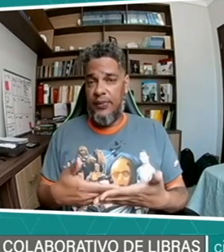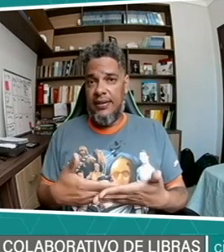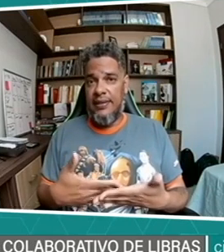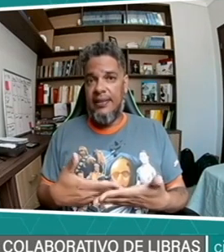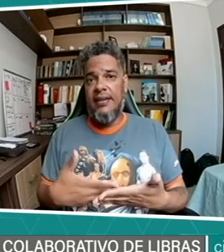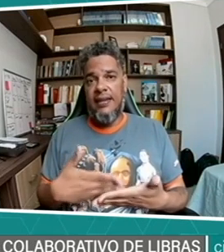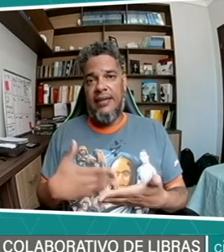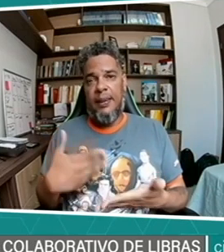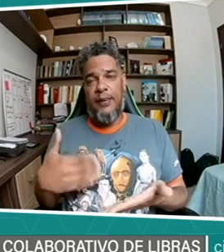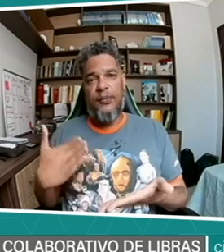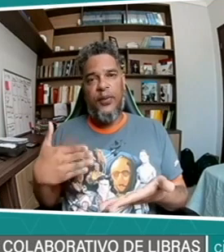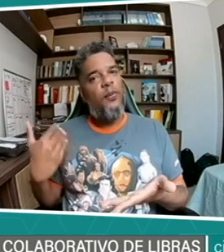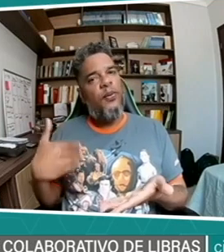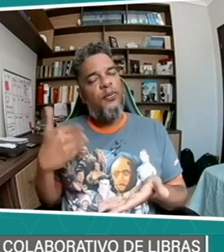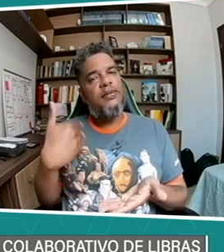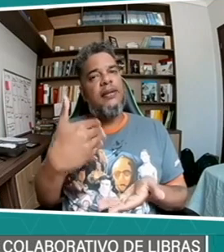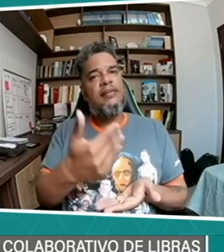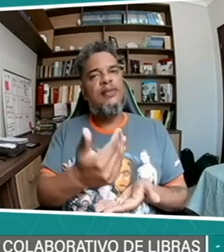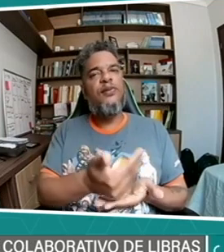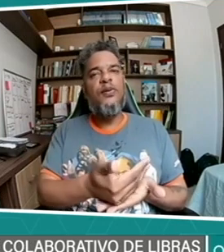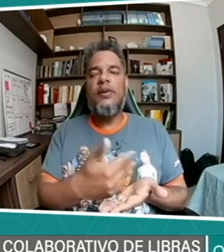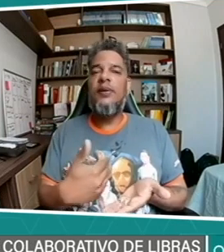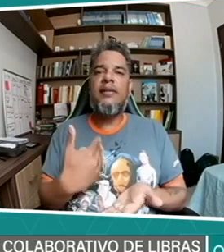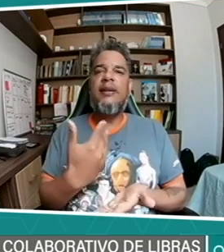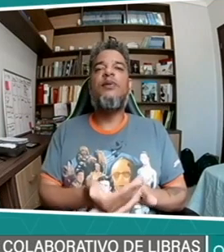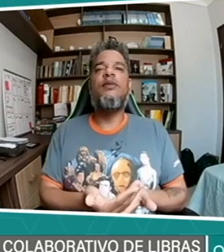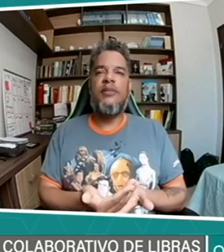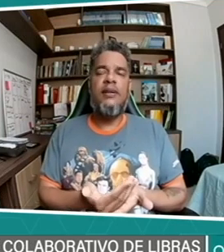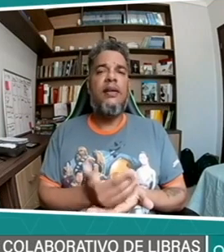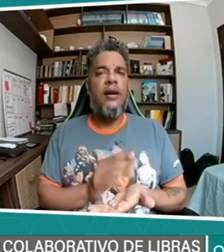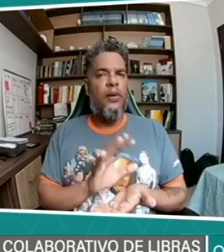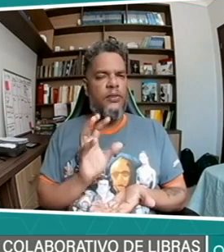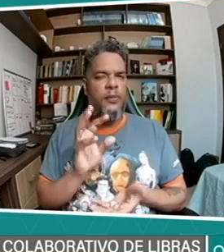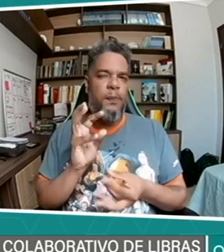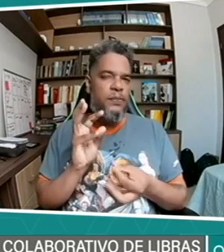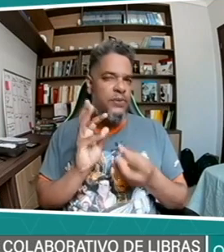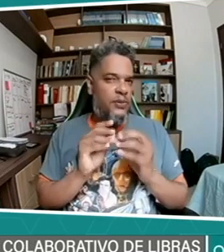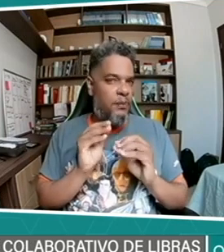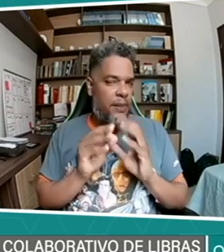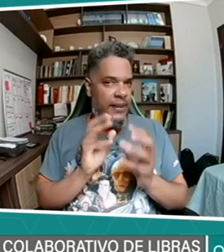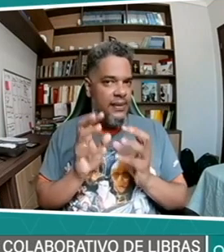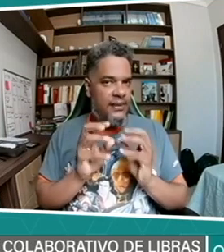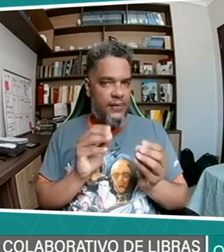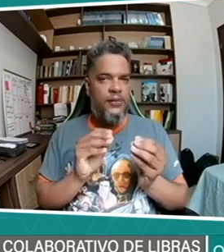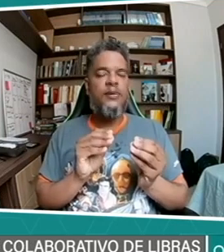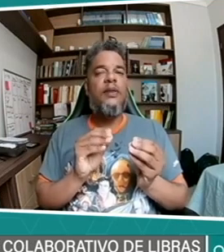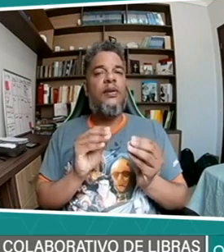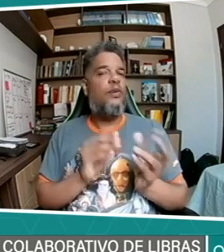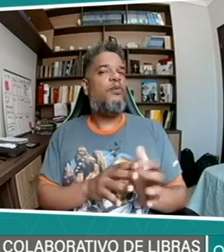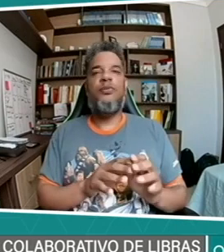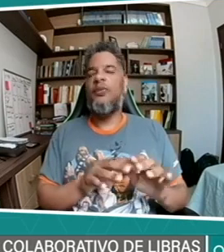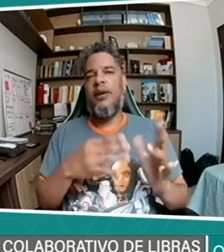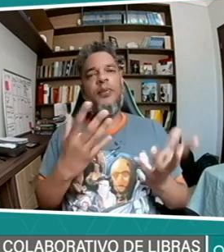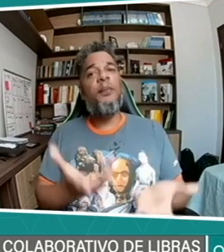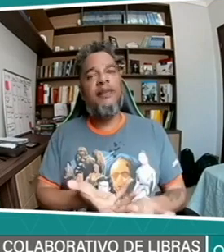ele, dá para ver como alguns sinais evoluíram até hoje, né? Alguns estão bem parecidos, outros mudaram completamente.